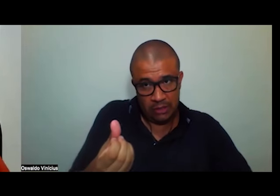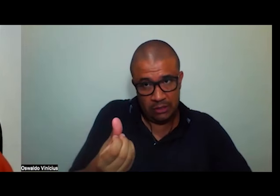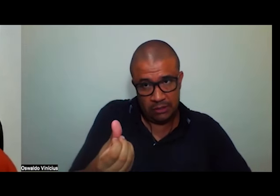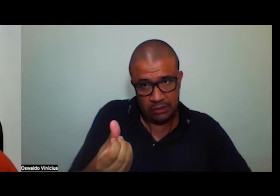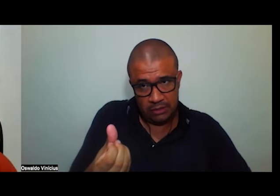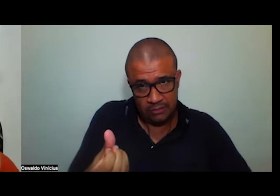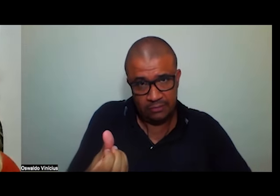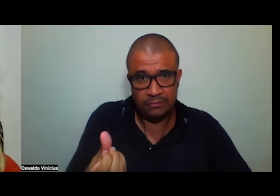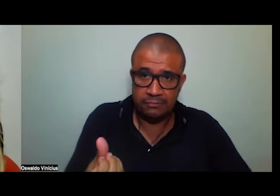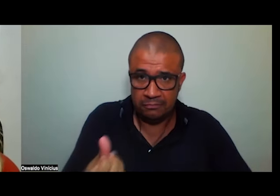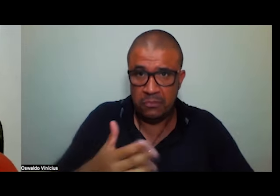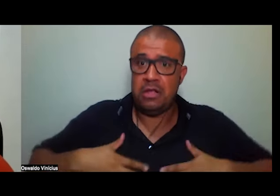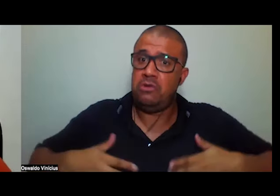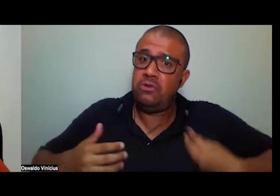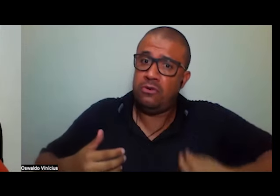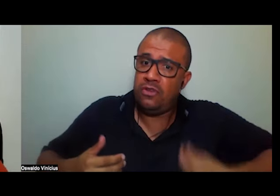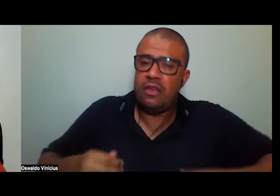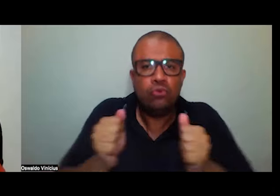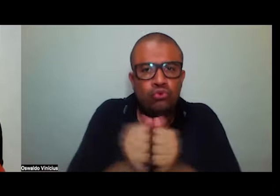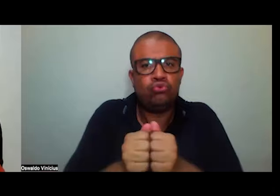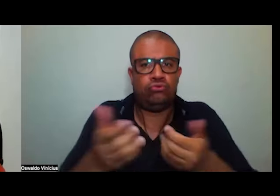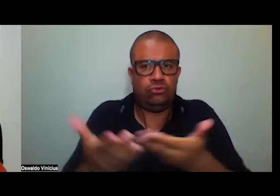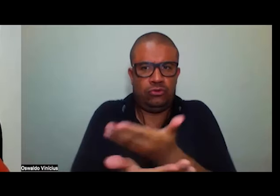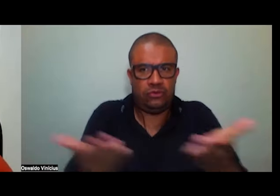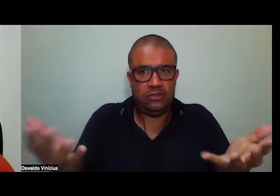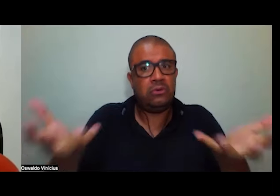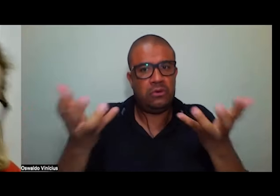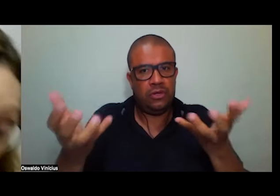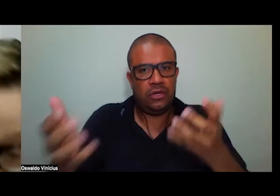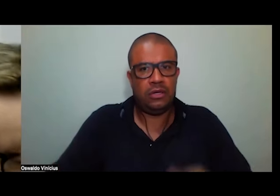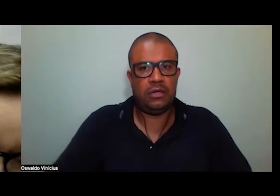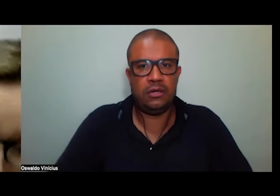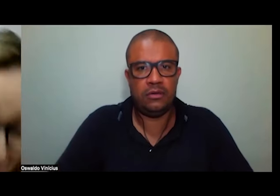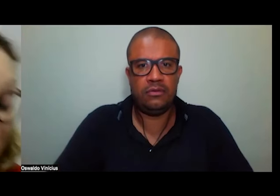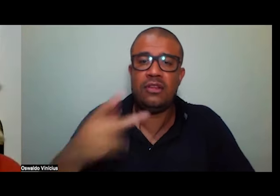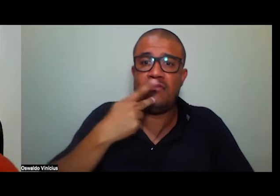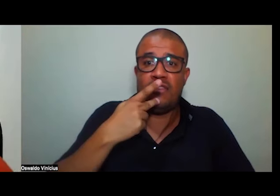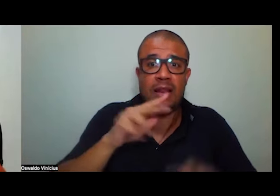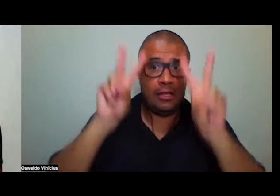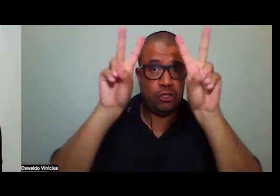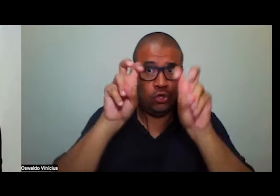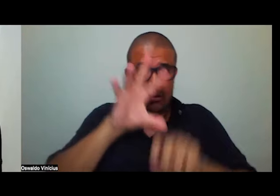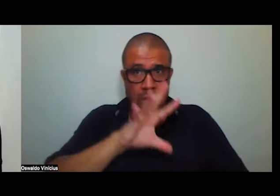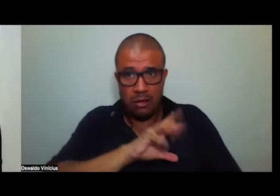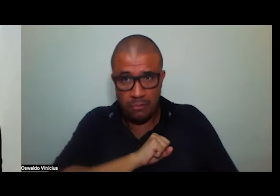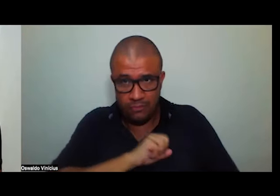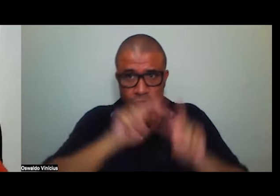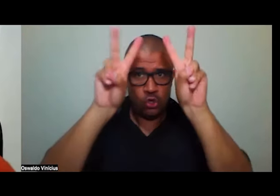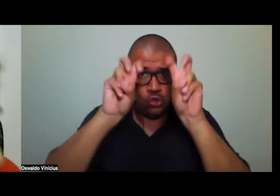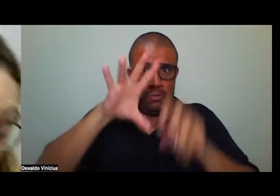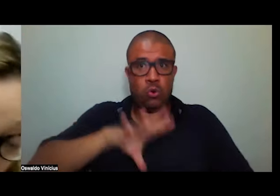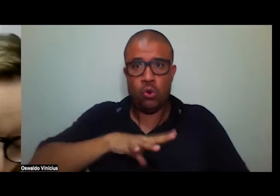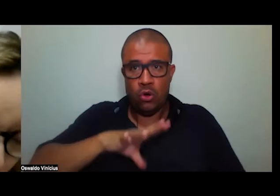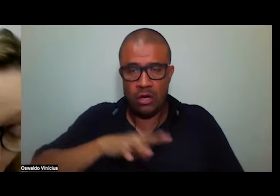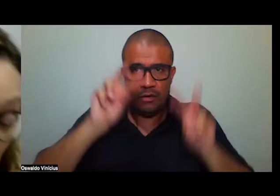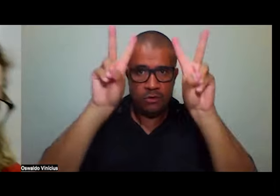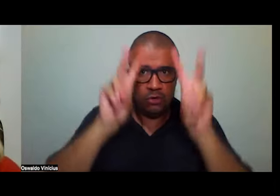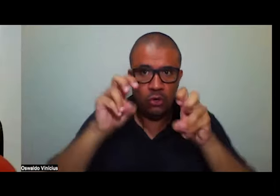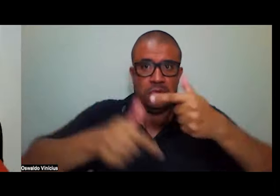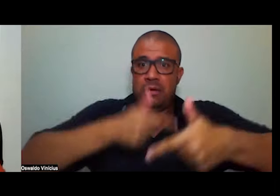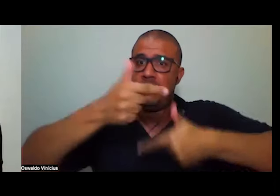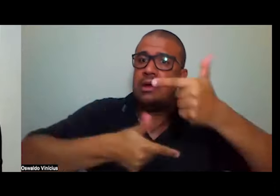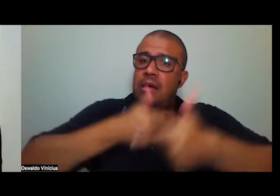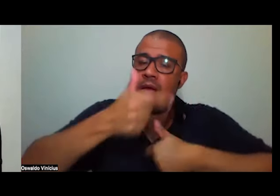é um pouco da vivência que eu queria compartilhar com vocês falar de amor falar de coragem falar de serviço